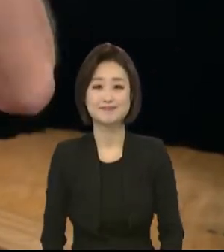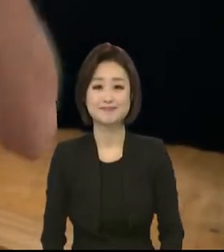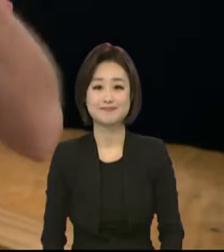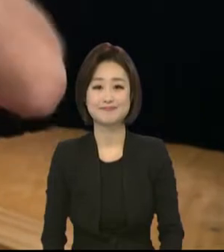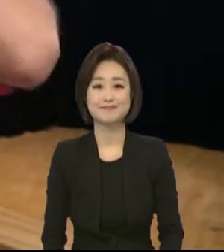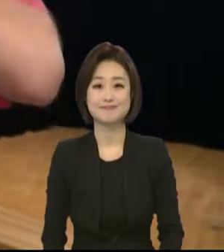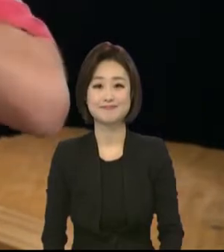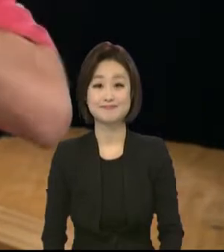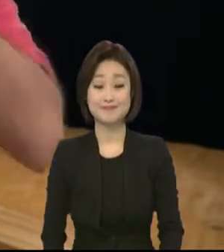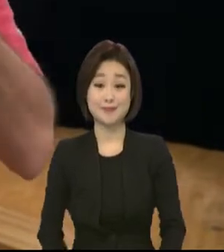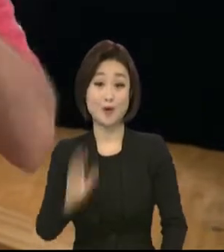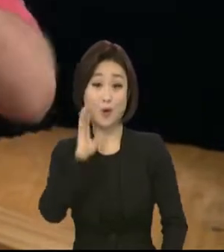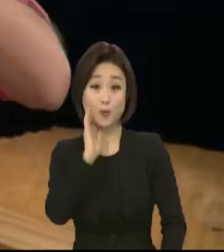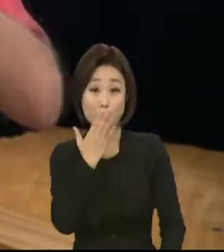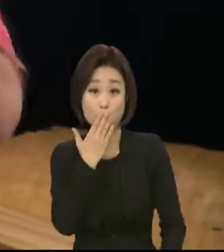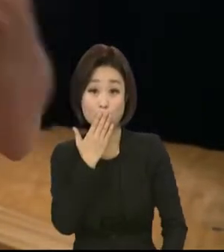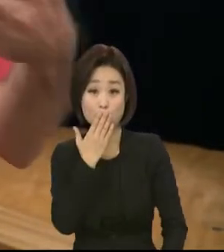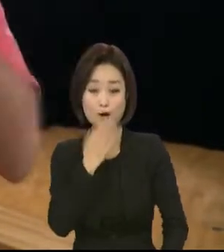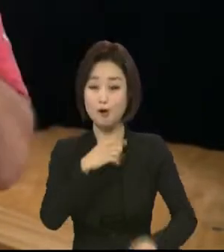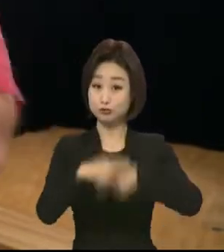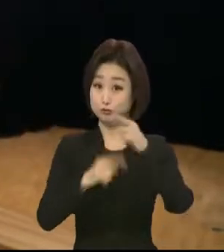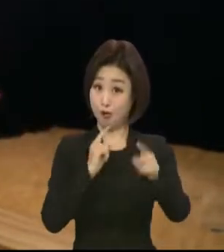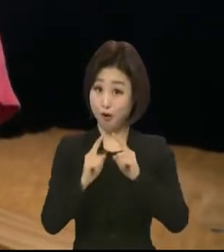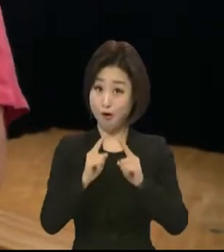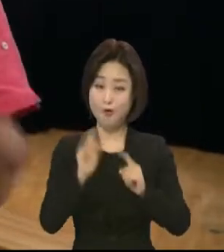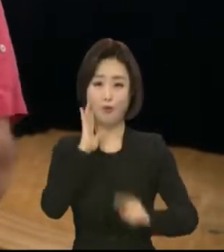왜냐면요. 바로 수어는 그들의 언어니까요.